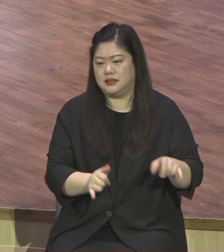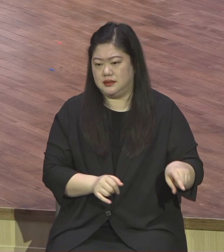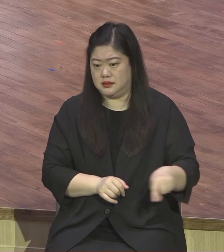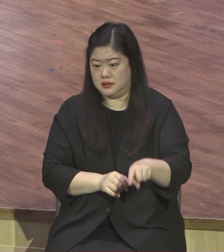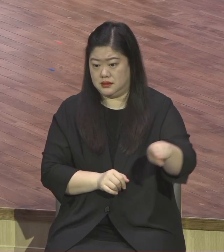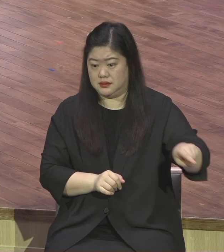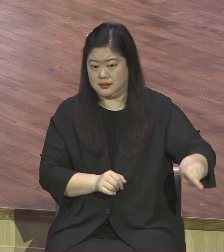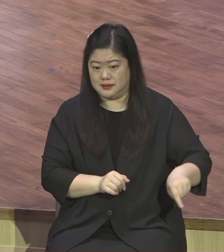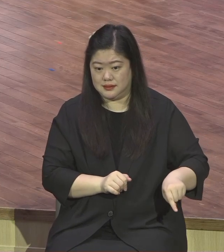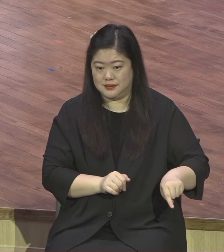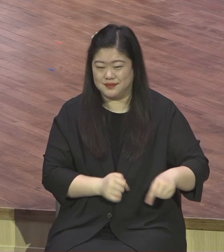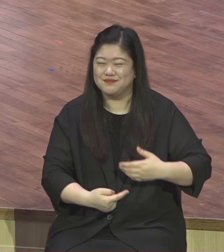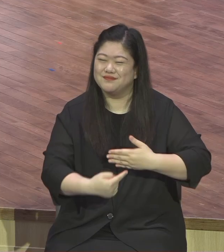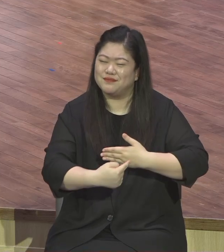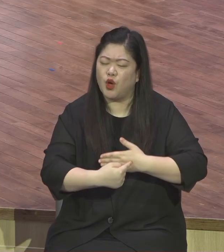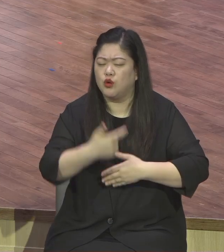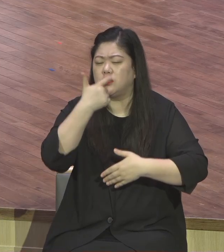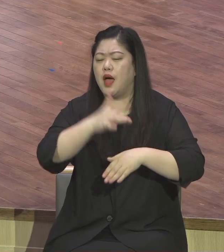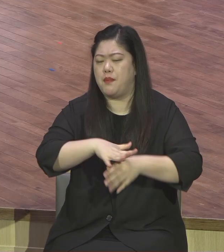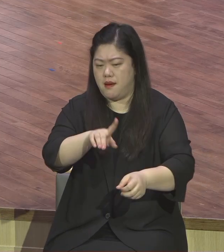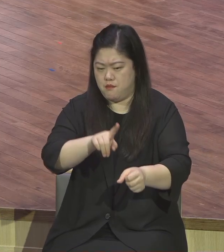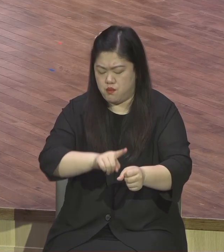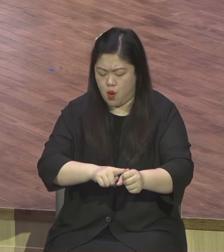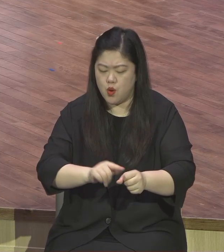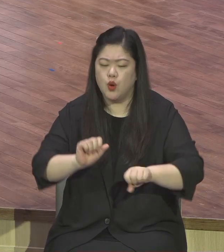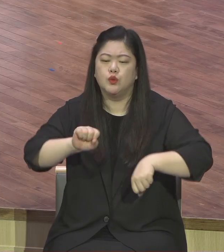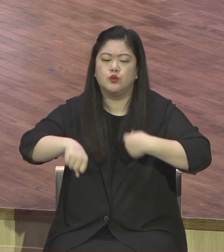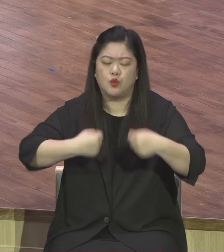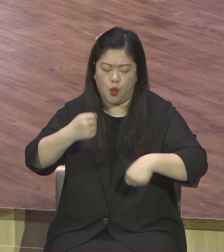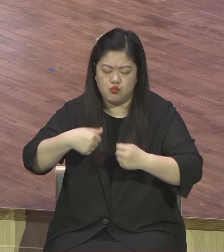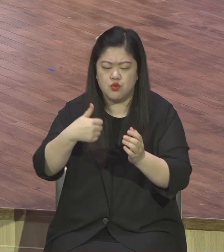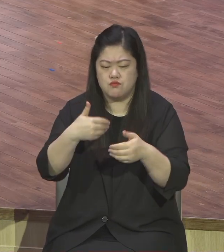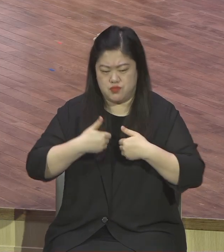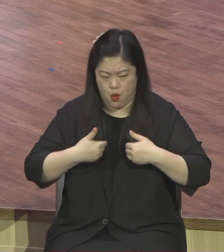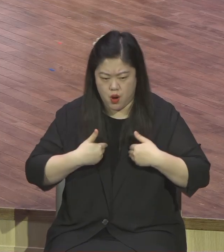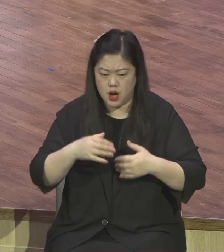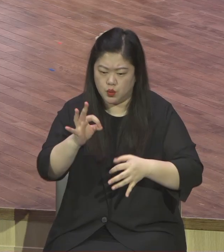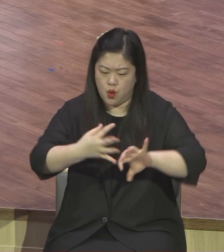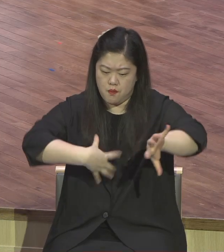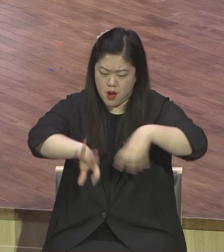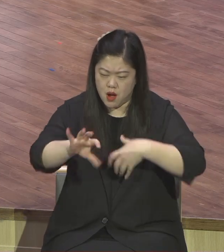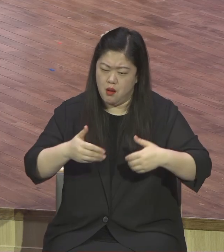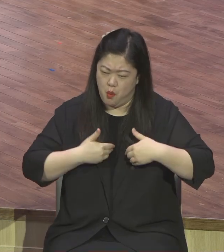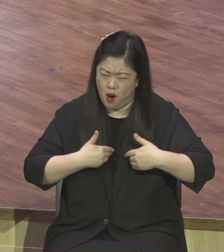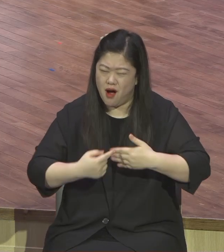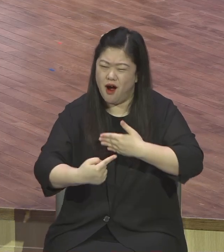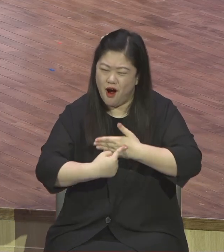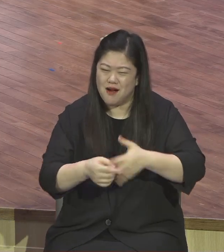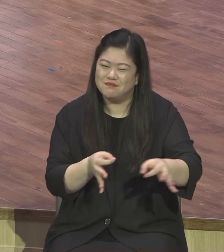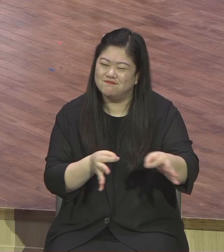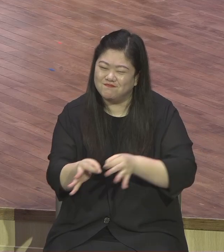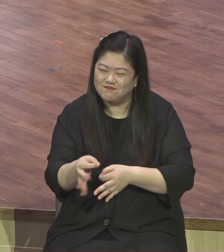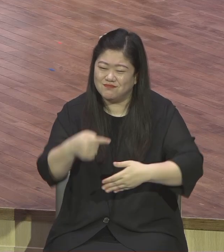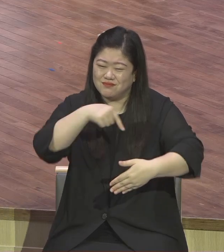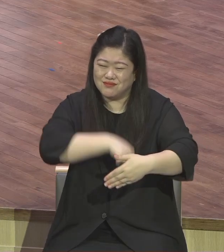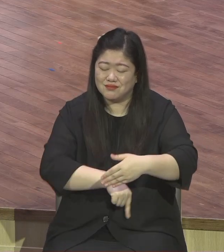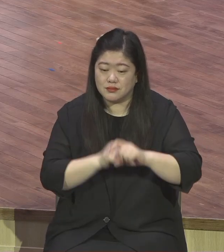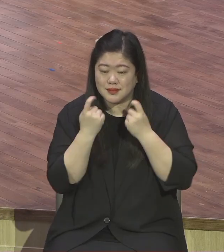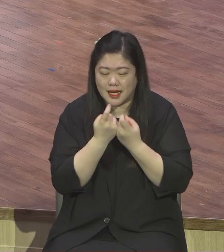이들의 머릿속에는 하나님이 아니에요. 하나님이 아니고 금전적 이익으로만 가득 차있어요.